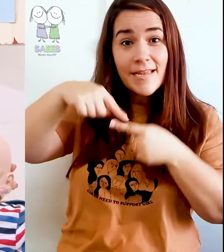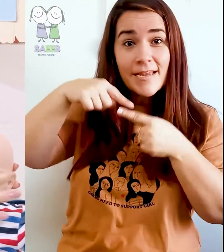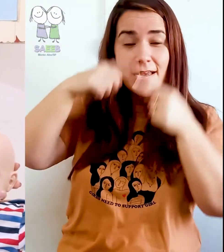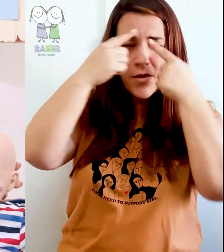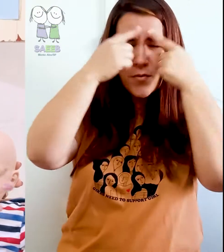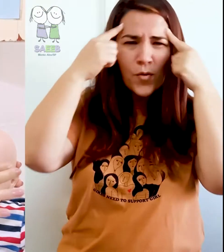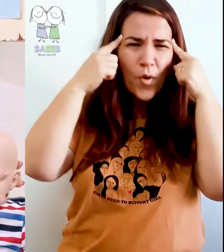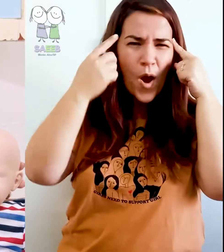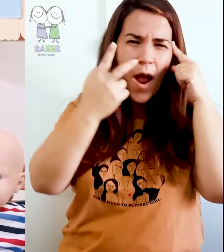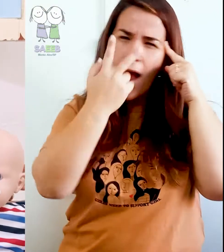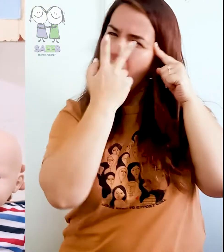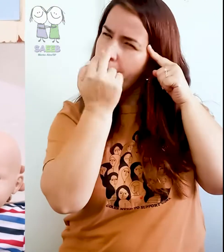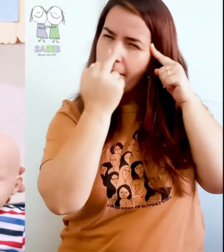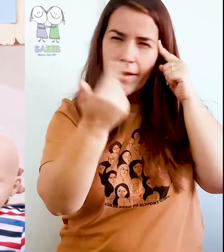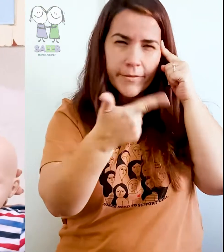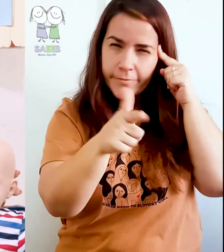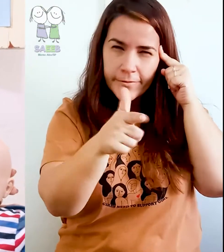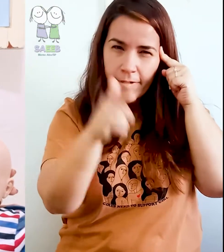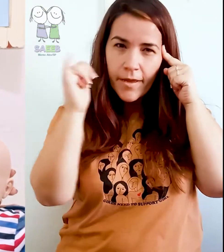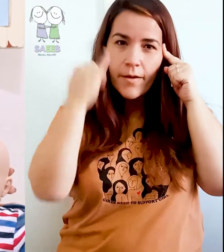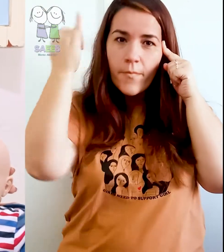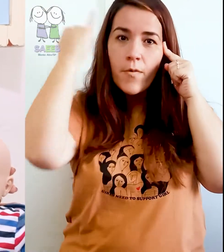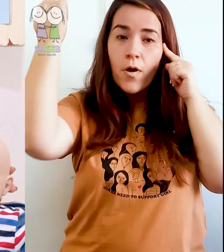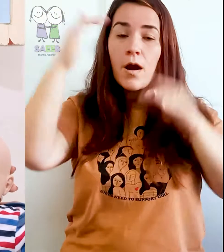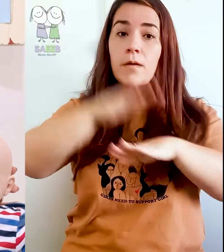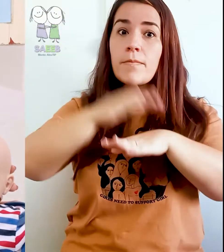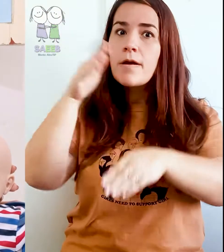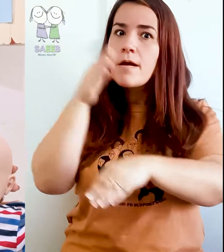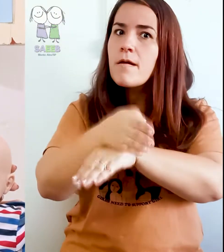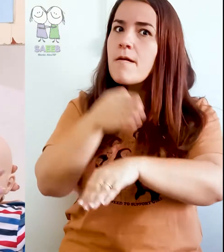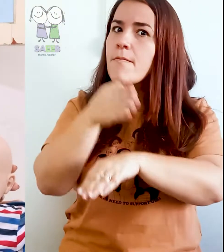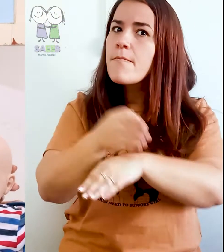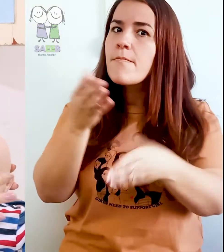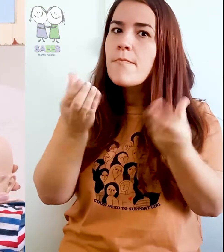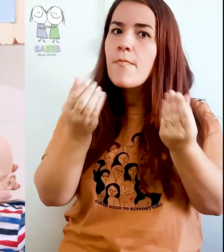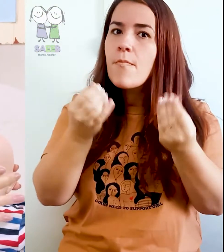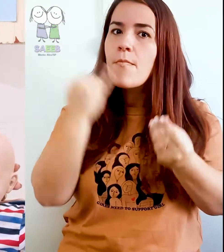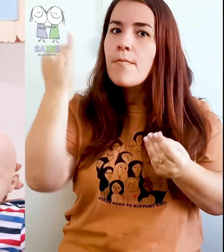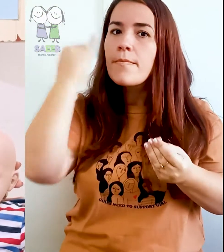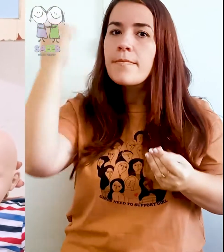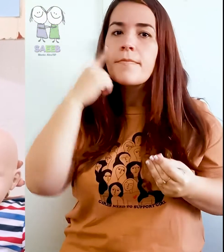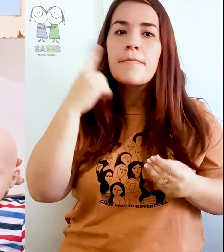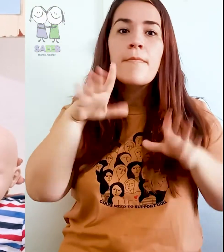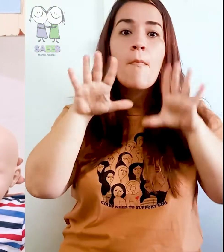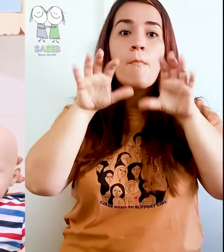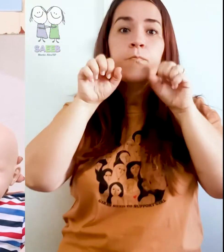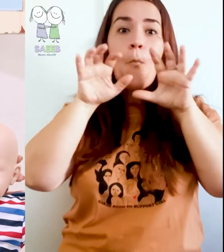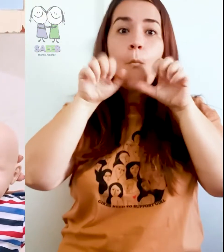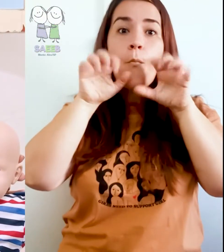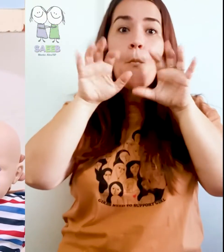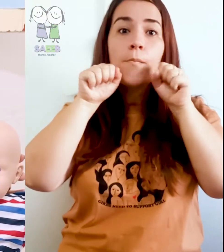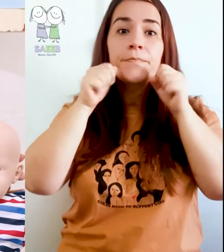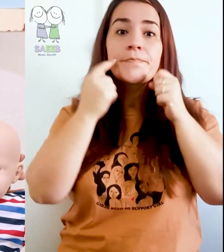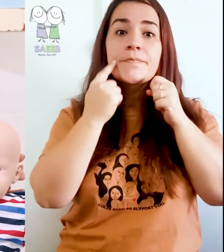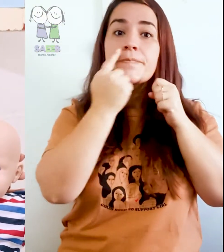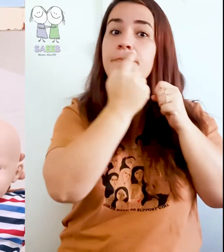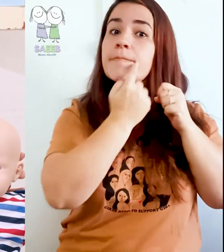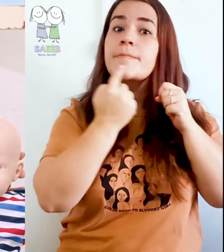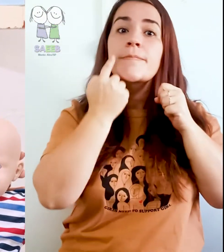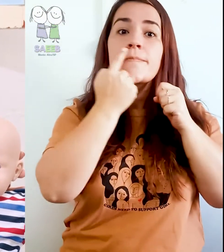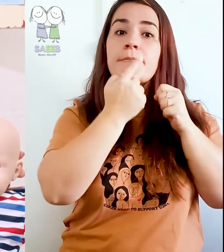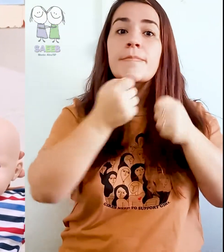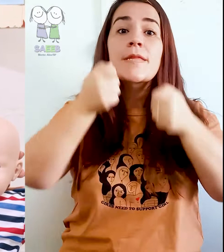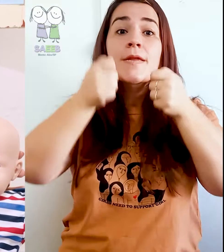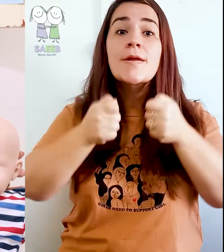Essa musculatura parece que não tem muita importância, mas ela participa bastante da mastigação, principalmente essa parte do